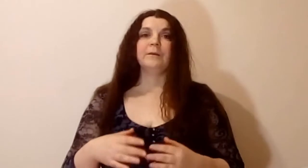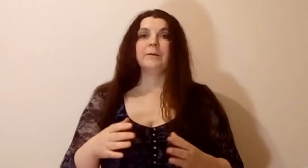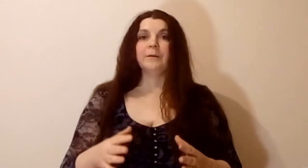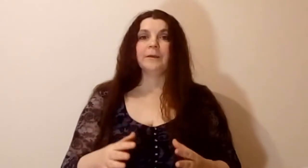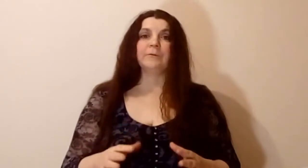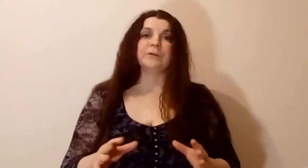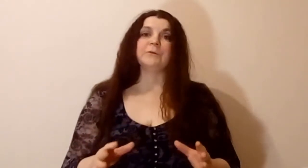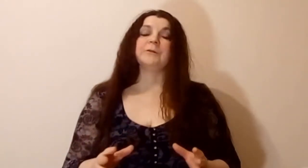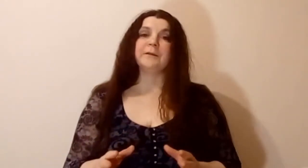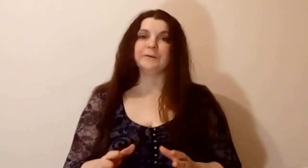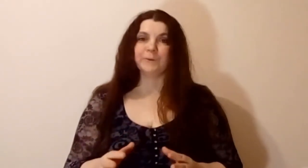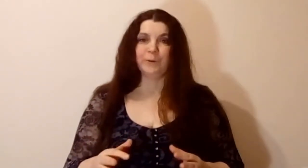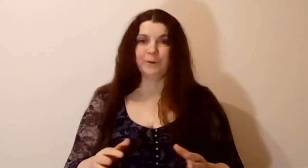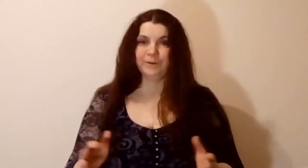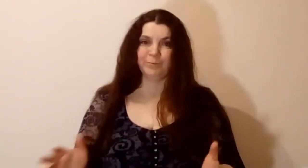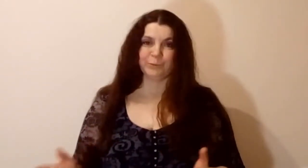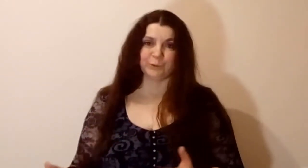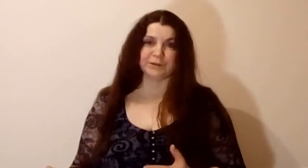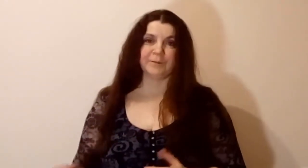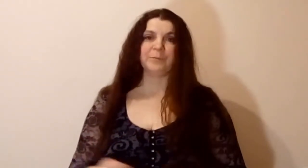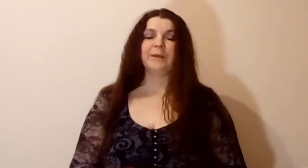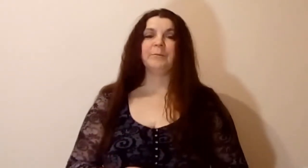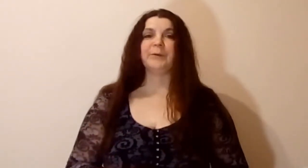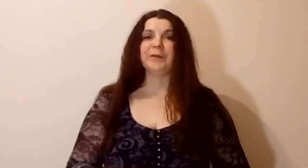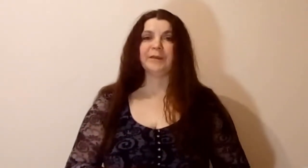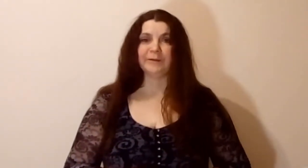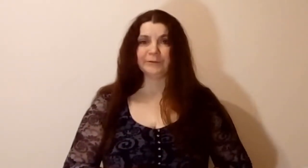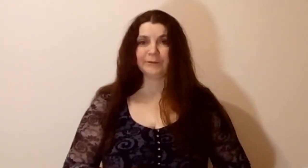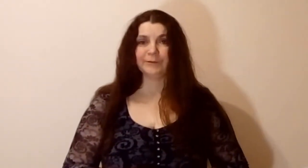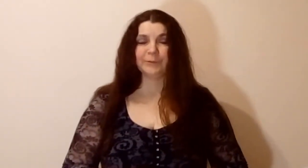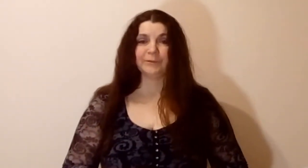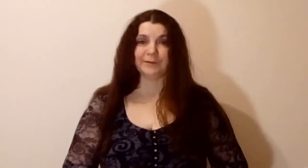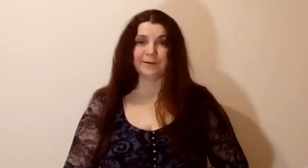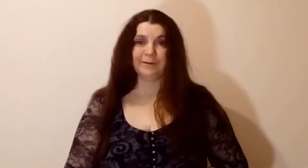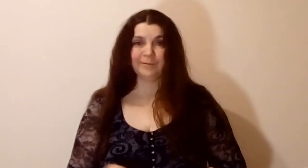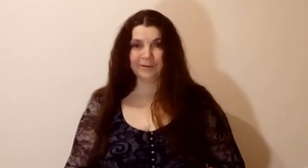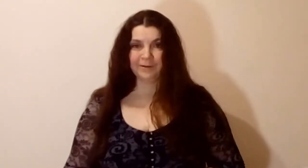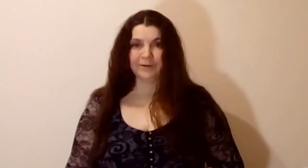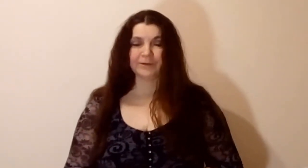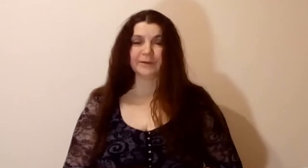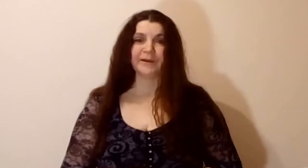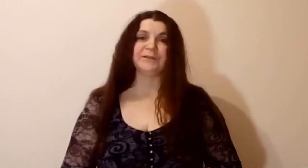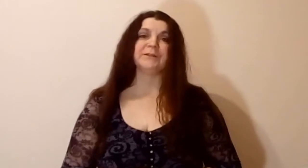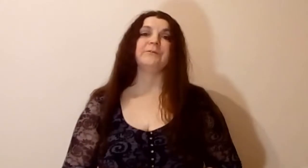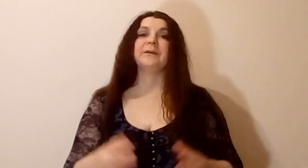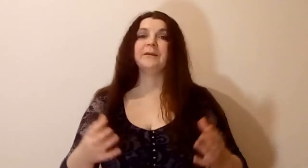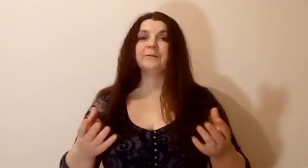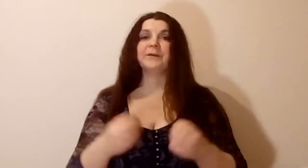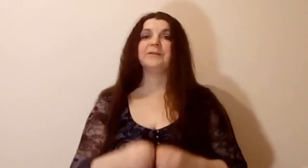я вот эту тактику тоже применяю на своих собственных заказчиков. в принципе,